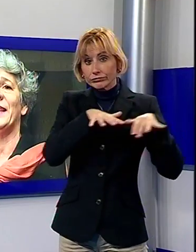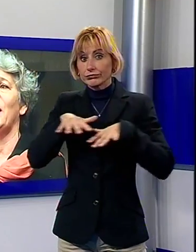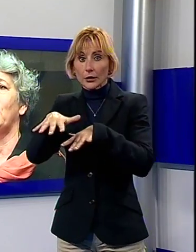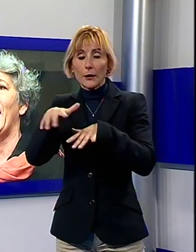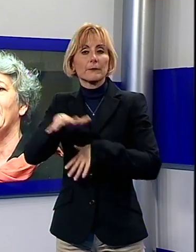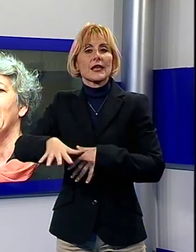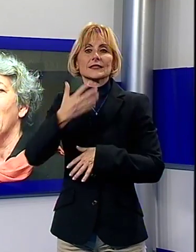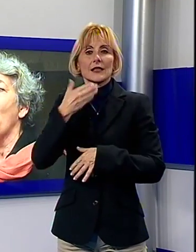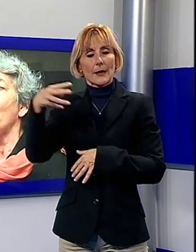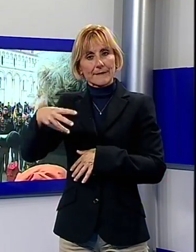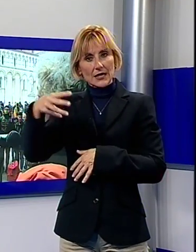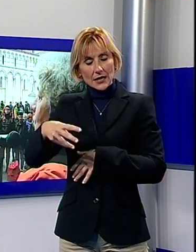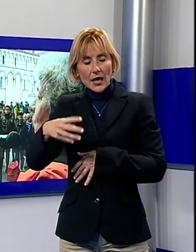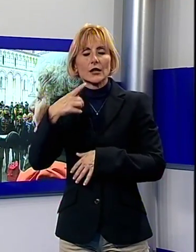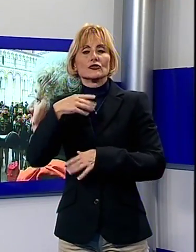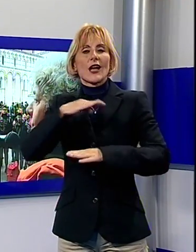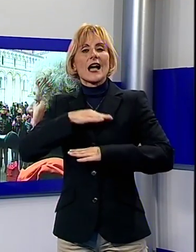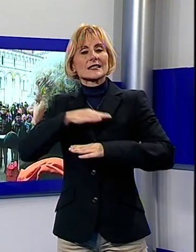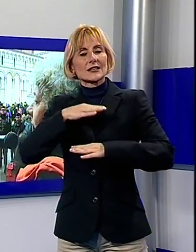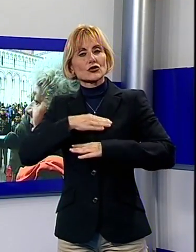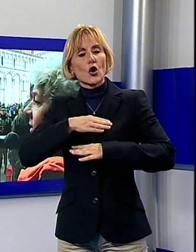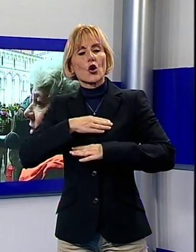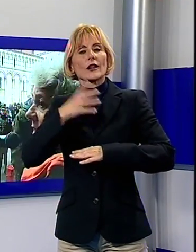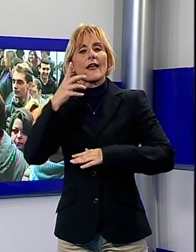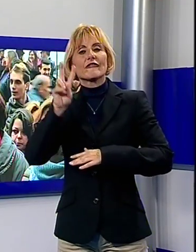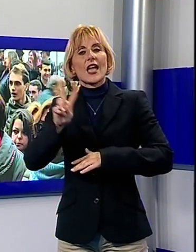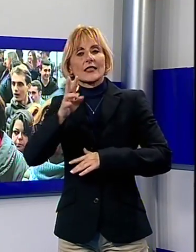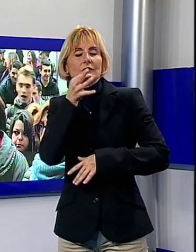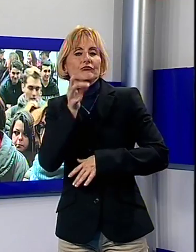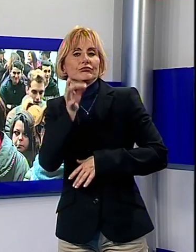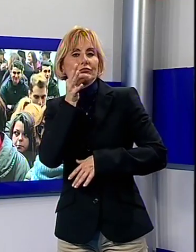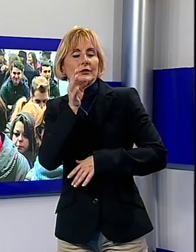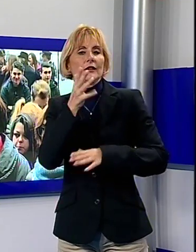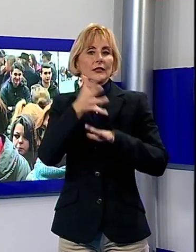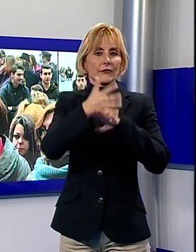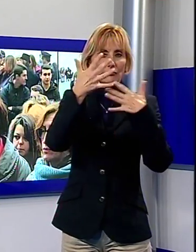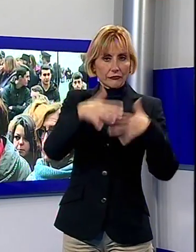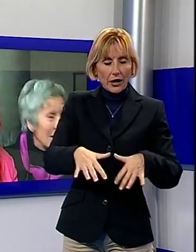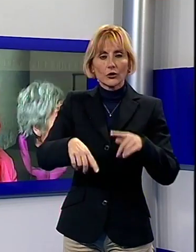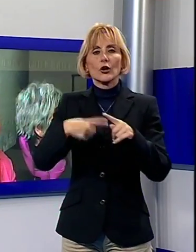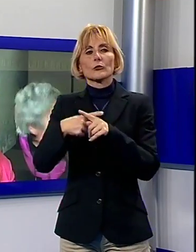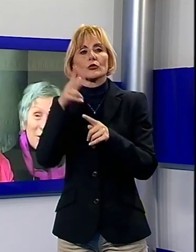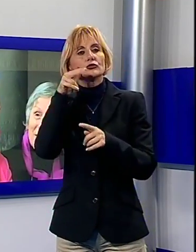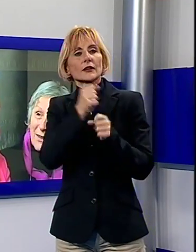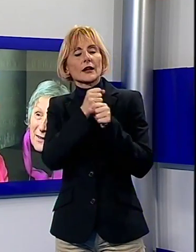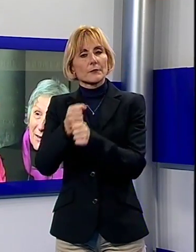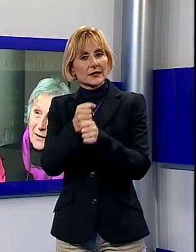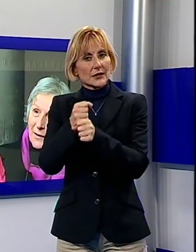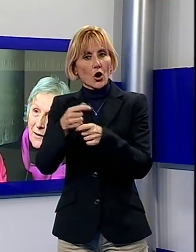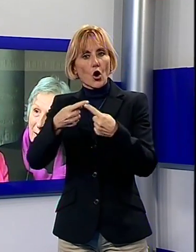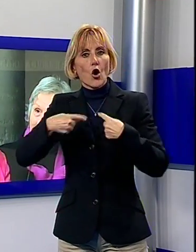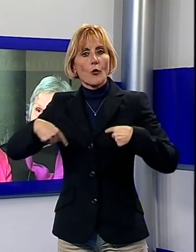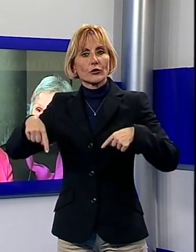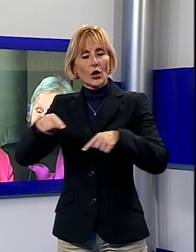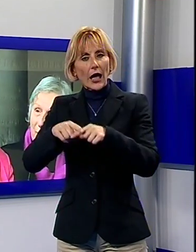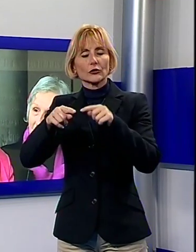'assessore alle politiche di genere del comune di Lucca, Ilaria Vietina e di Marva Caracri, rappresentante del comitato Se non